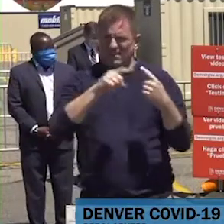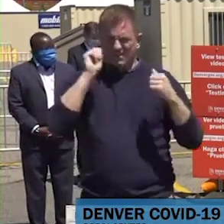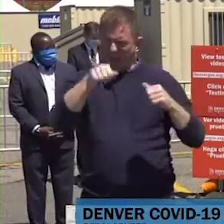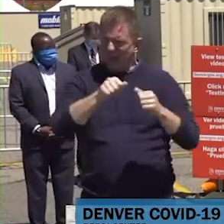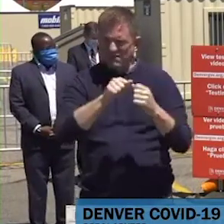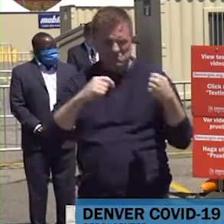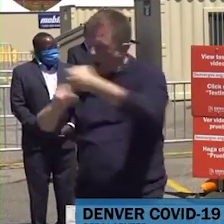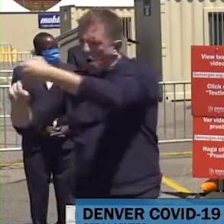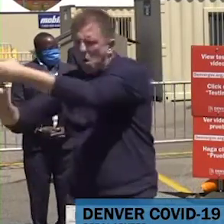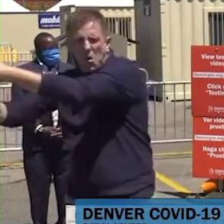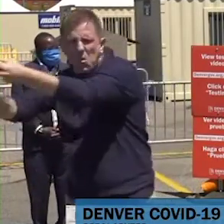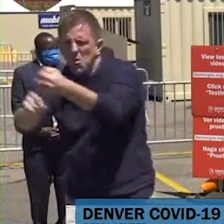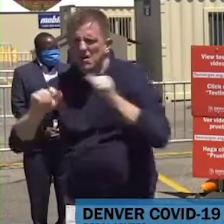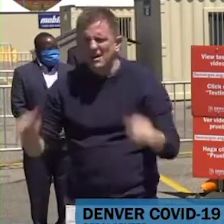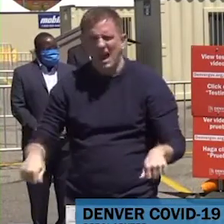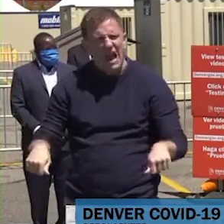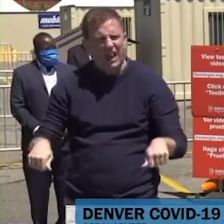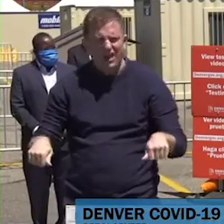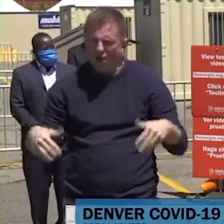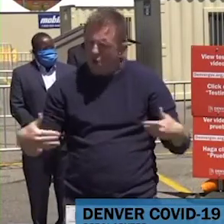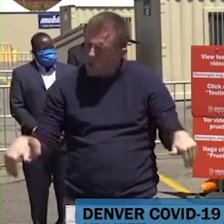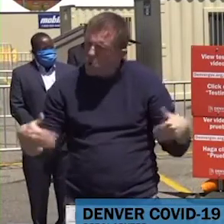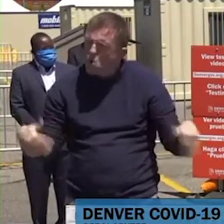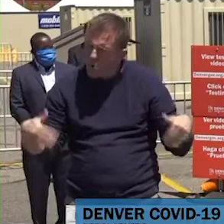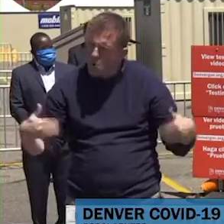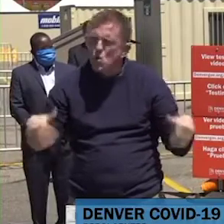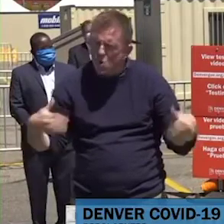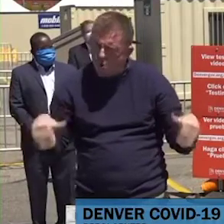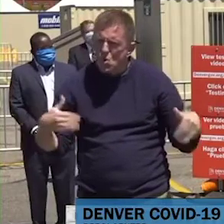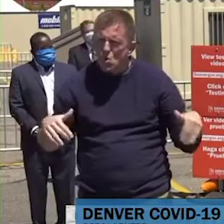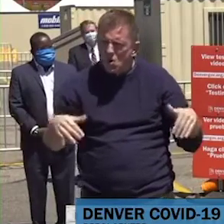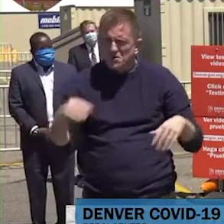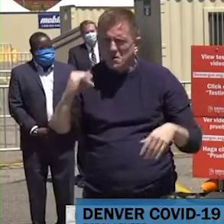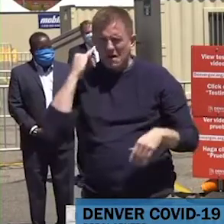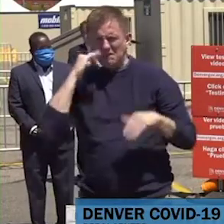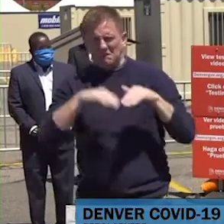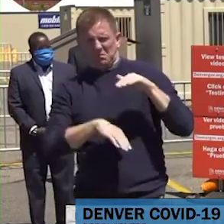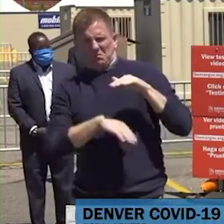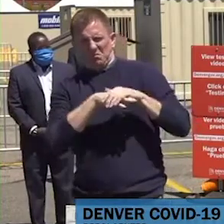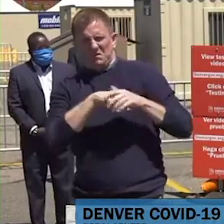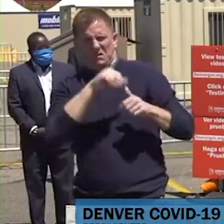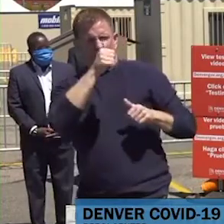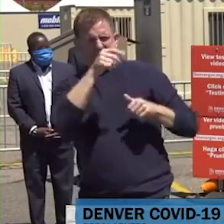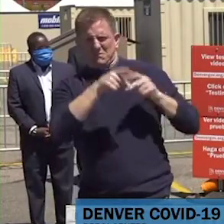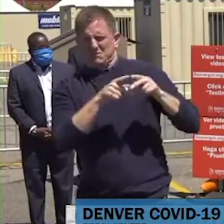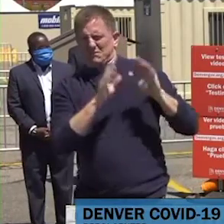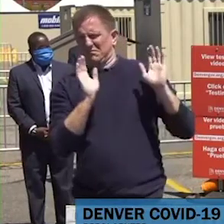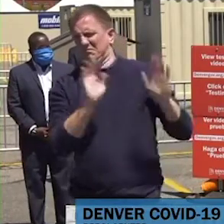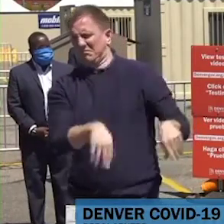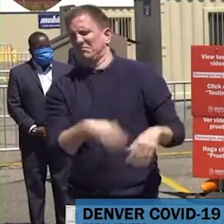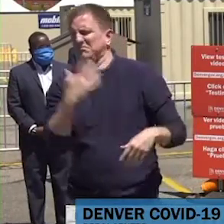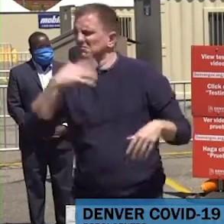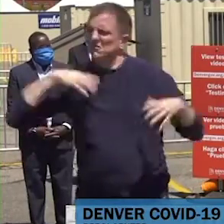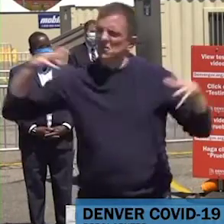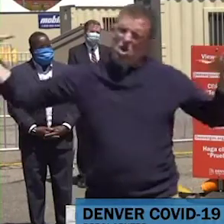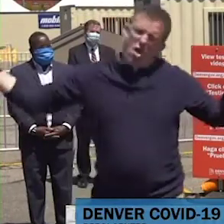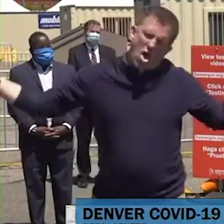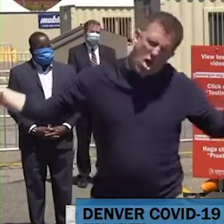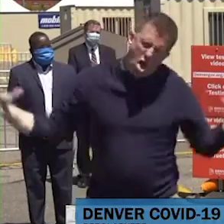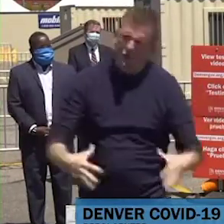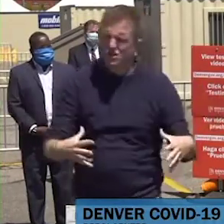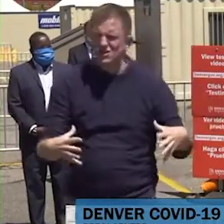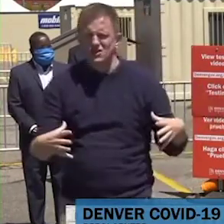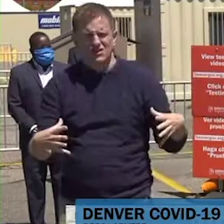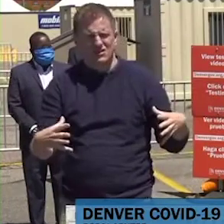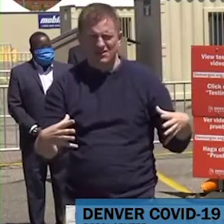del estado. Si estás en un grupo de 100 personas, hay una probabilidad de 1 de 3 que alguien ahí tiene el coronavirus y ese caso